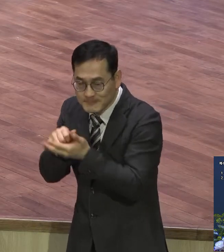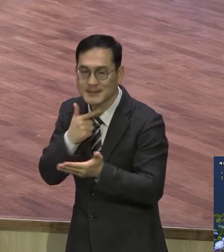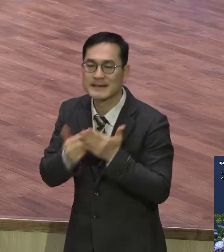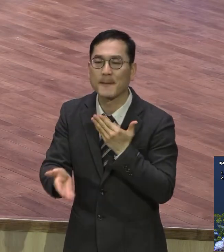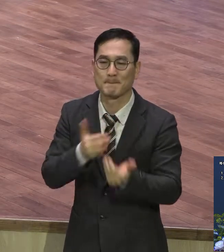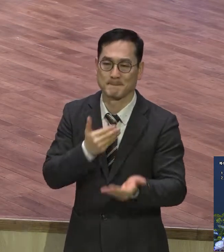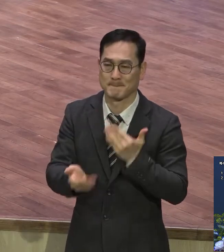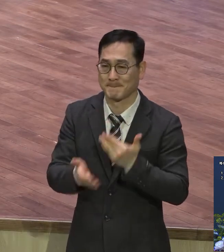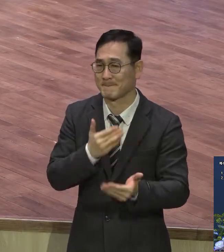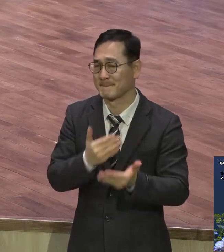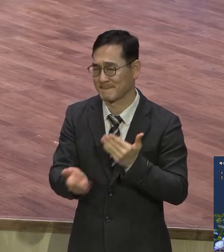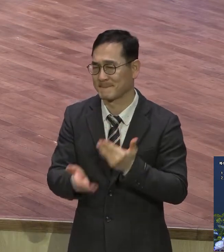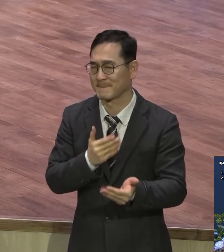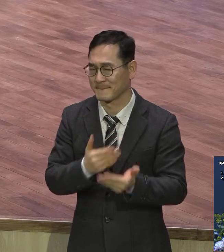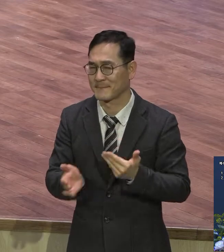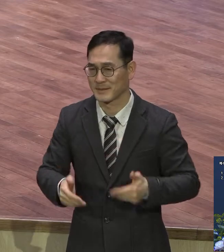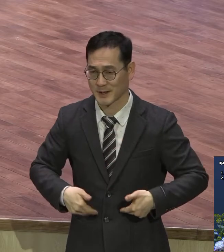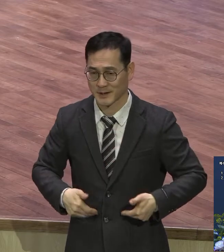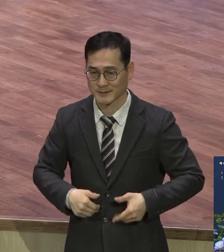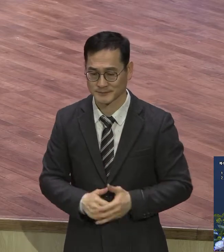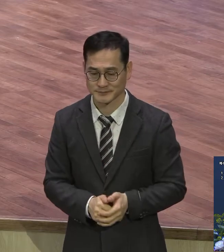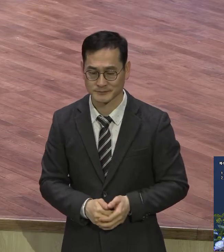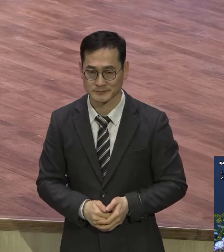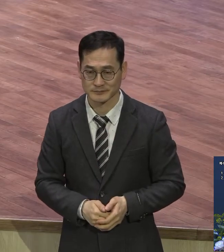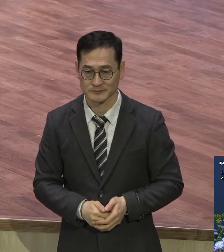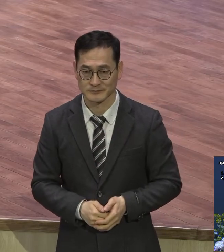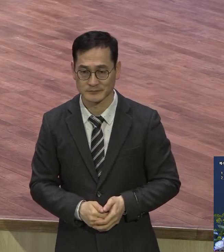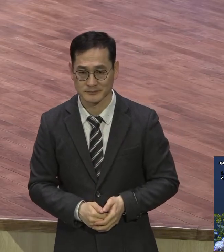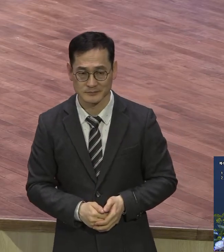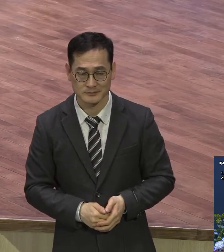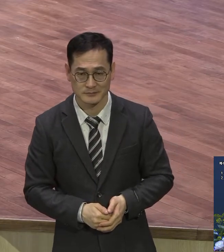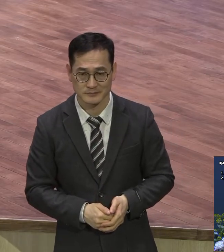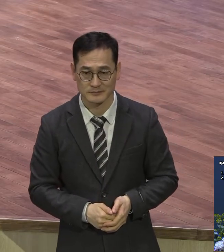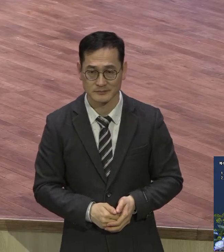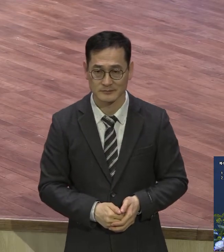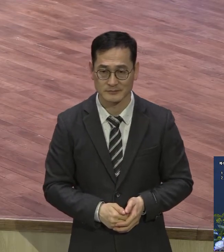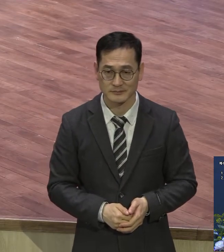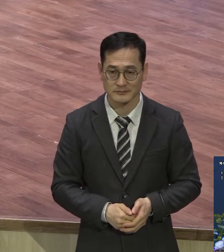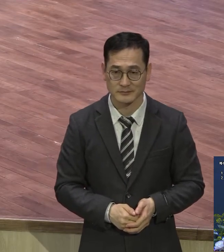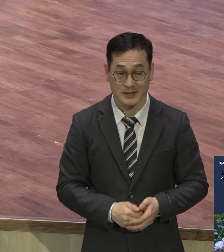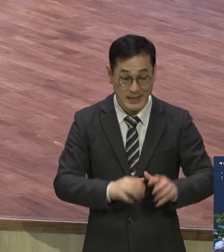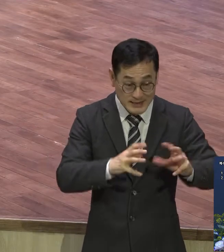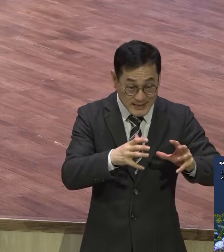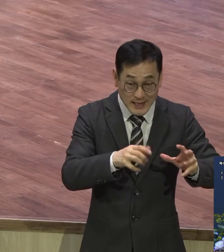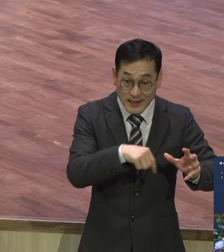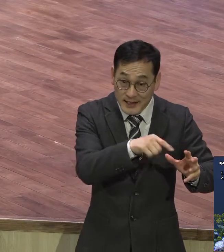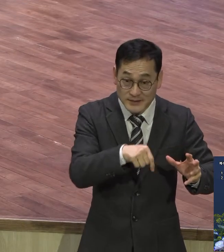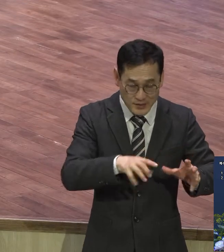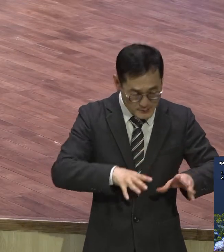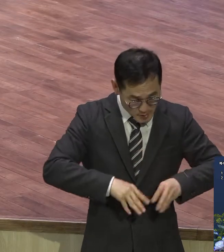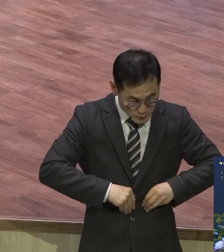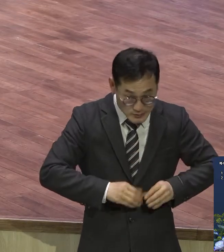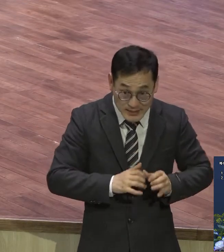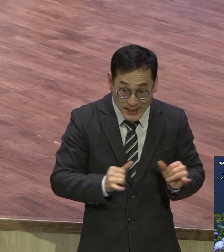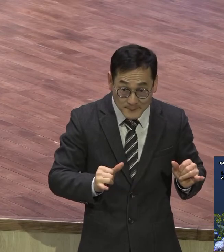세상 서론적인 것으로 줄인 사람은 만족할 길이 없어요 그러나